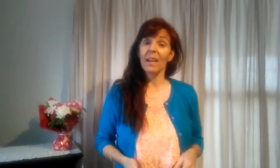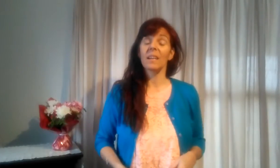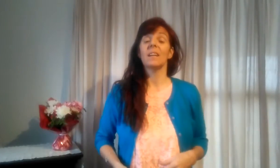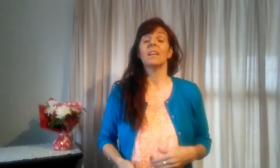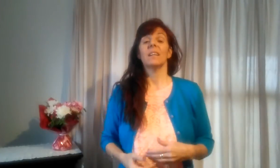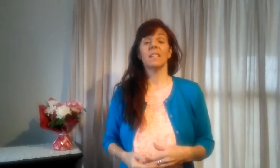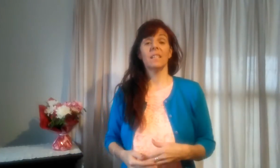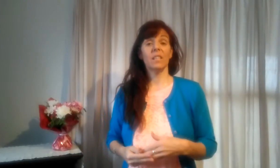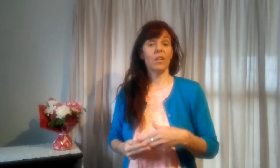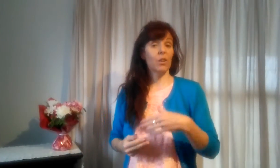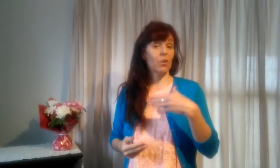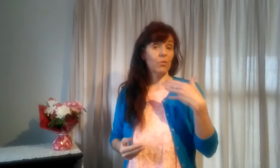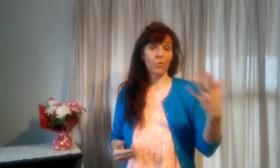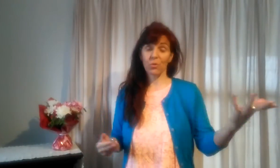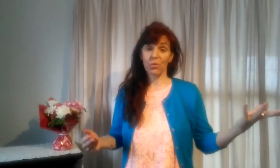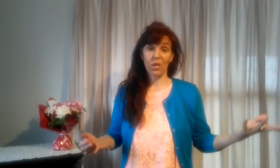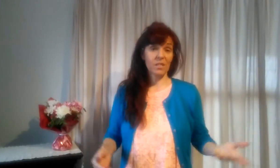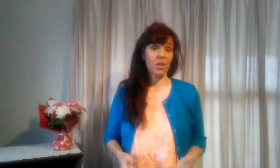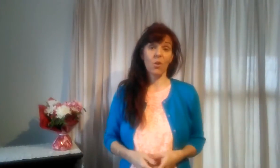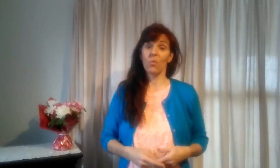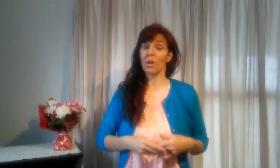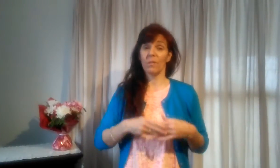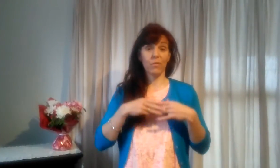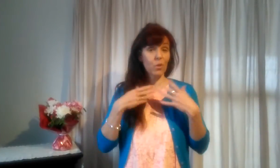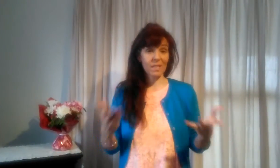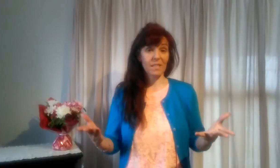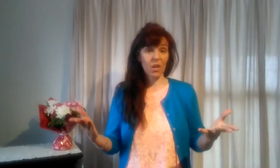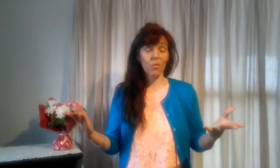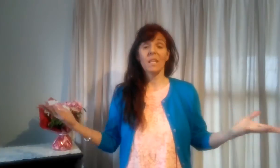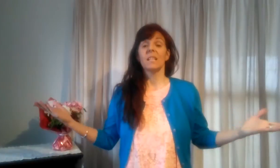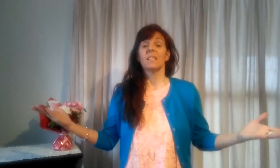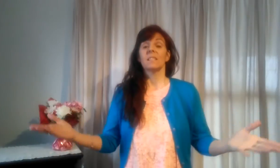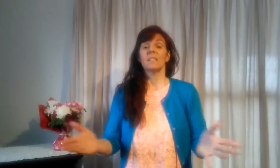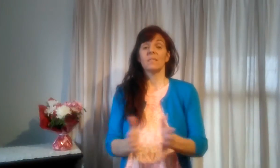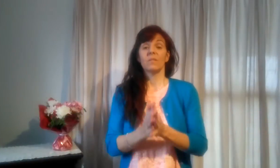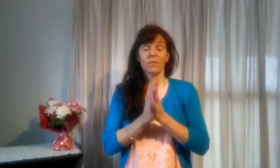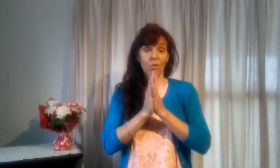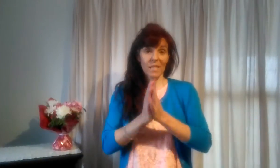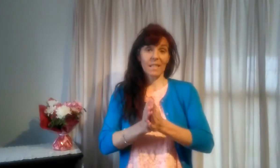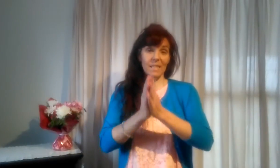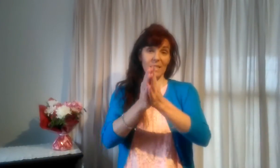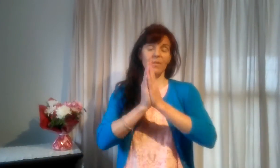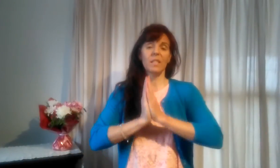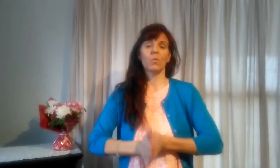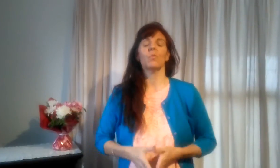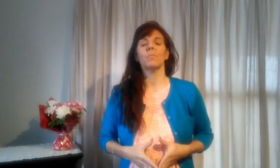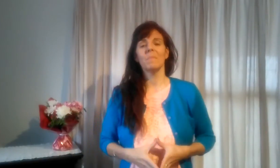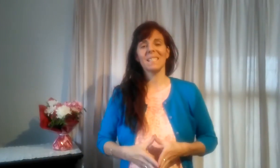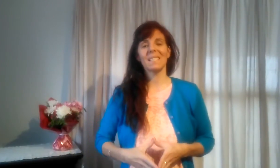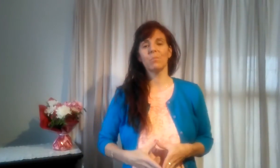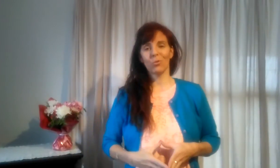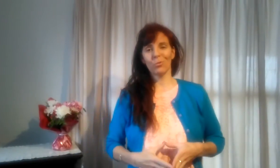et vos suggestions et vos questions concernant cette vidéo. Merci beaucoup.